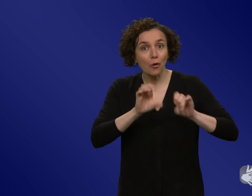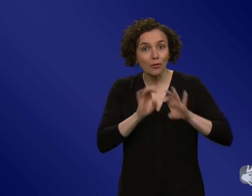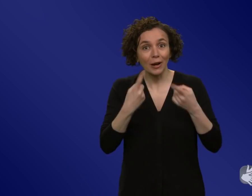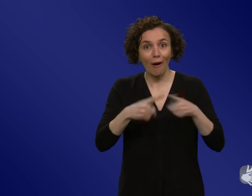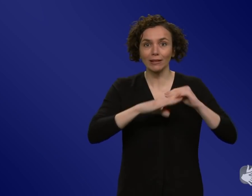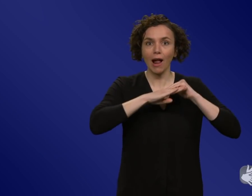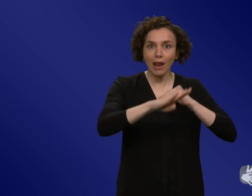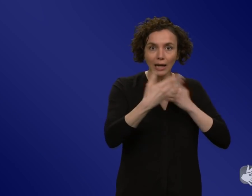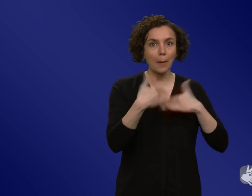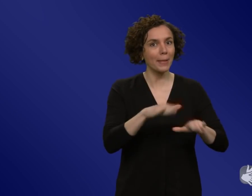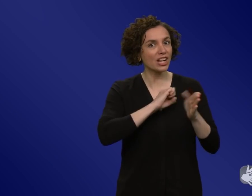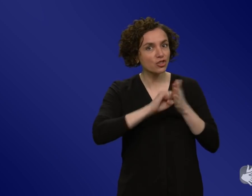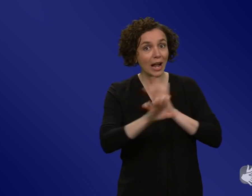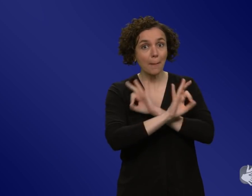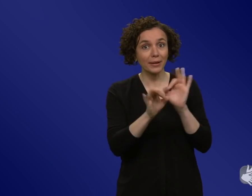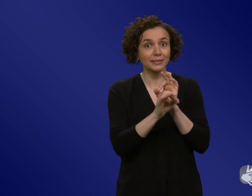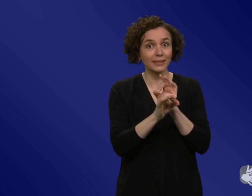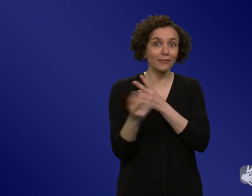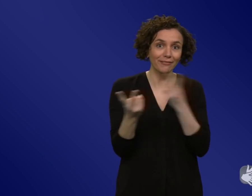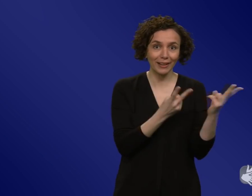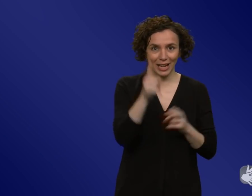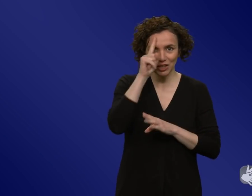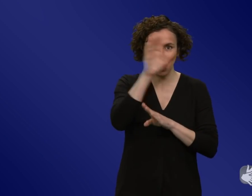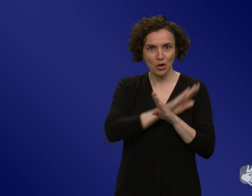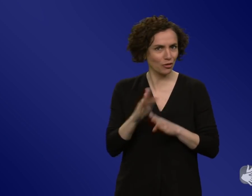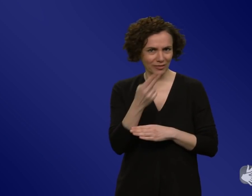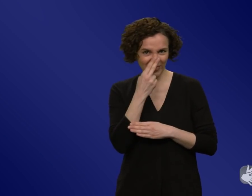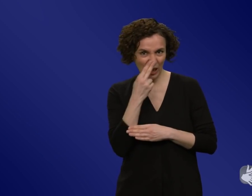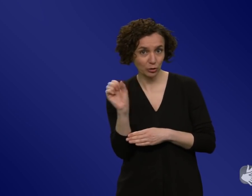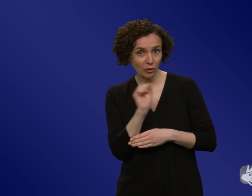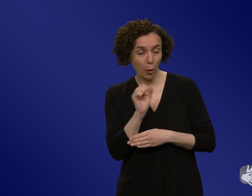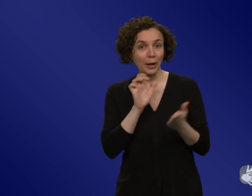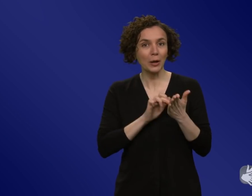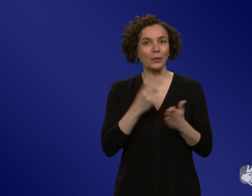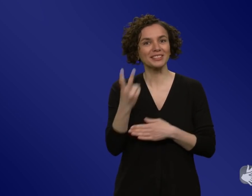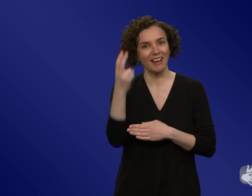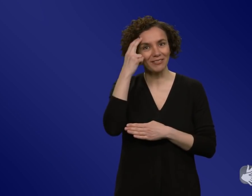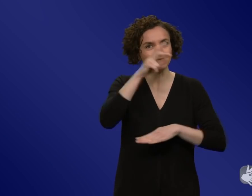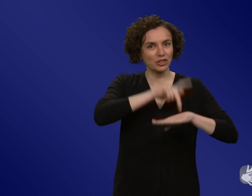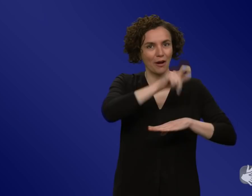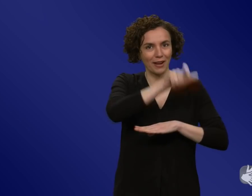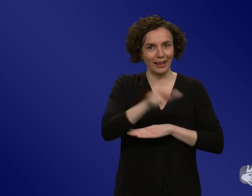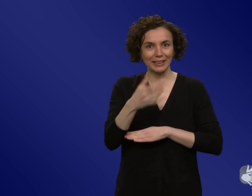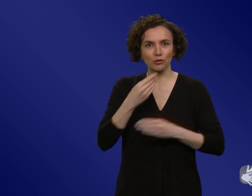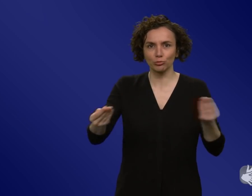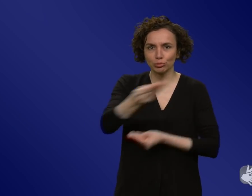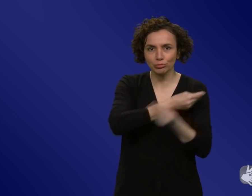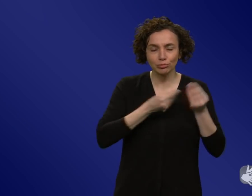Deutschland? Diese Fragen will ich heute mit zwei Wissenschaftlerinnen klären, die sich nicht erst seit der Pandemie mit der Kommunikation von Gesundheitsthemen